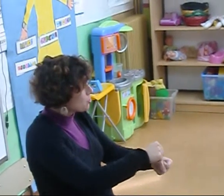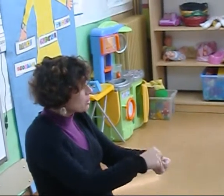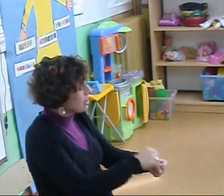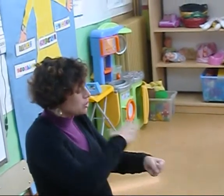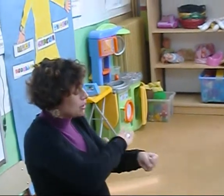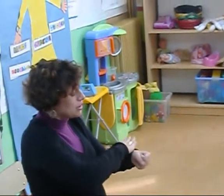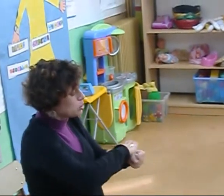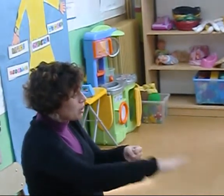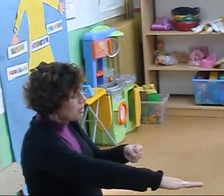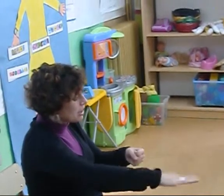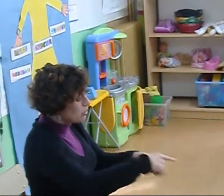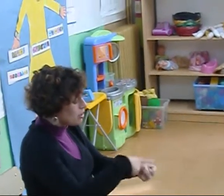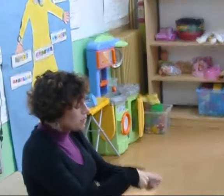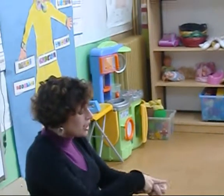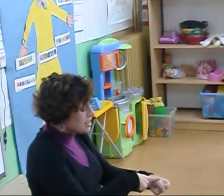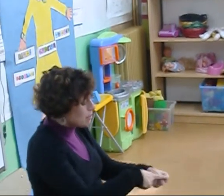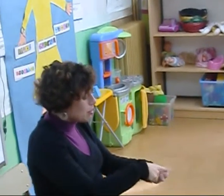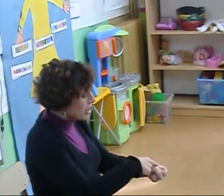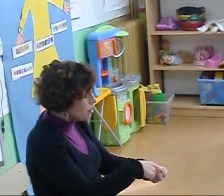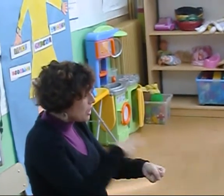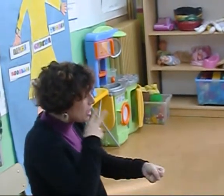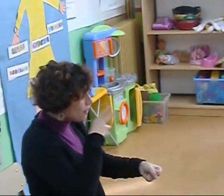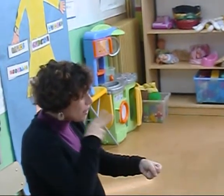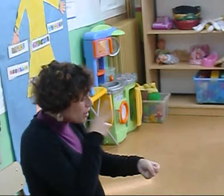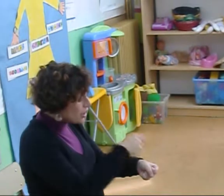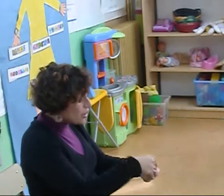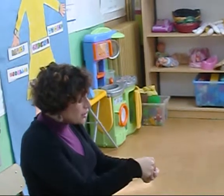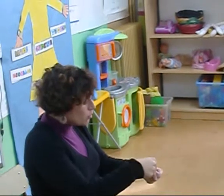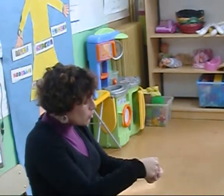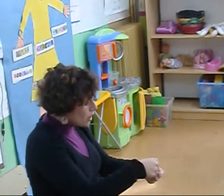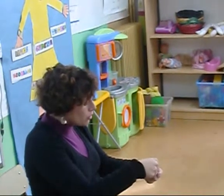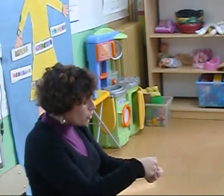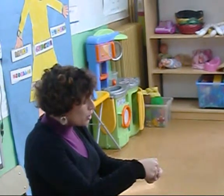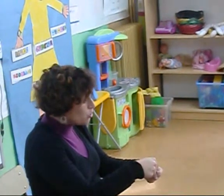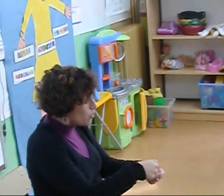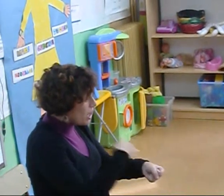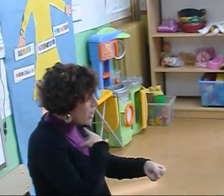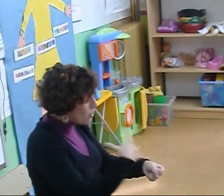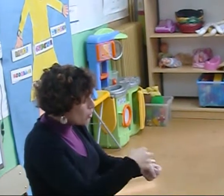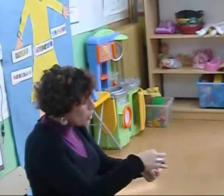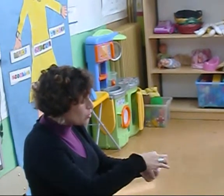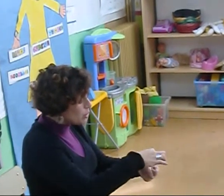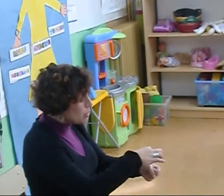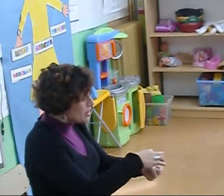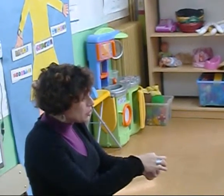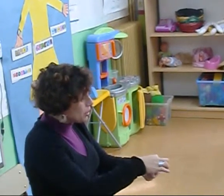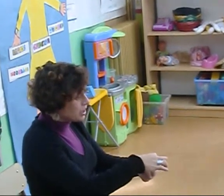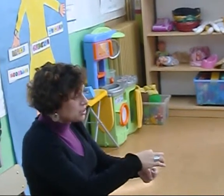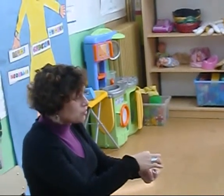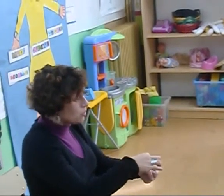conta que si partimos pola metade o kiwi Se ve por aquí verde Ten un centro blanco E logo ten pepitas por aquí, sí ou non?